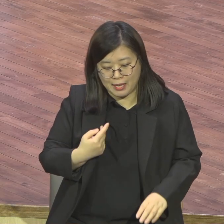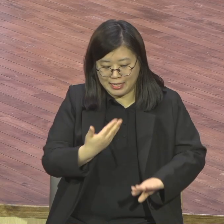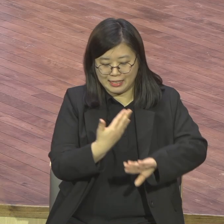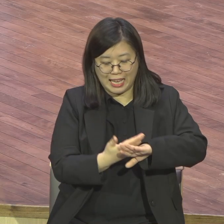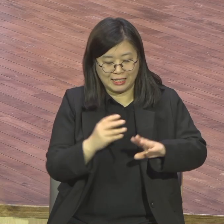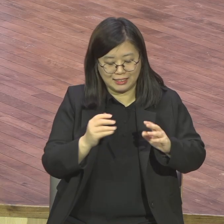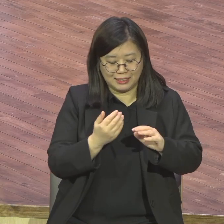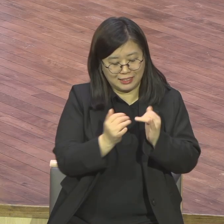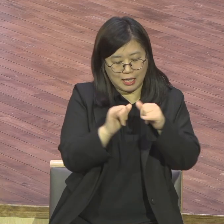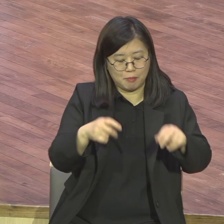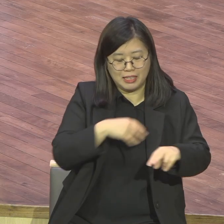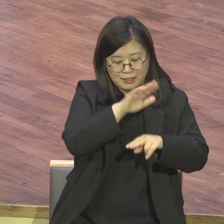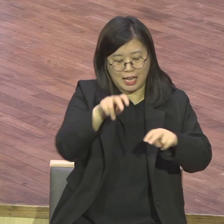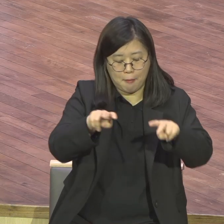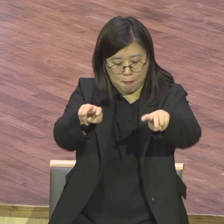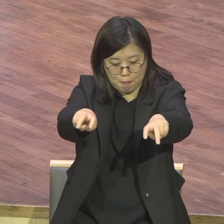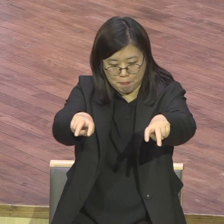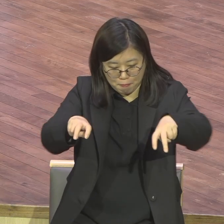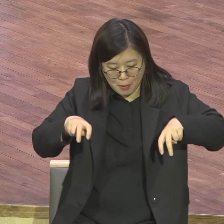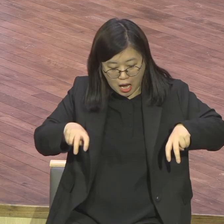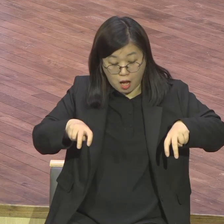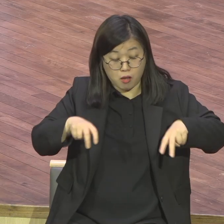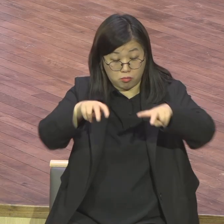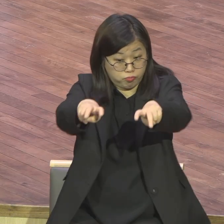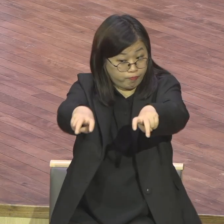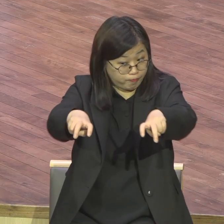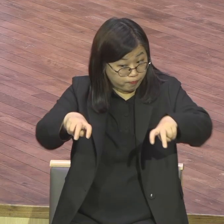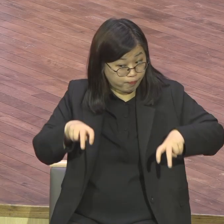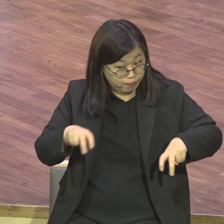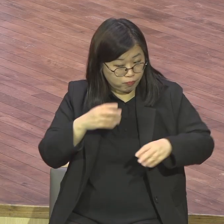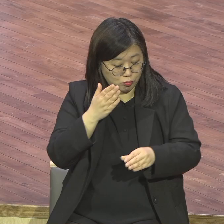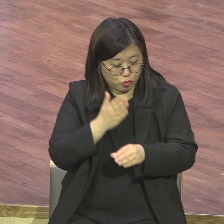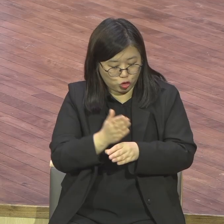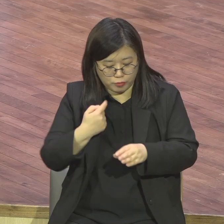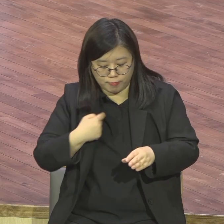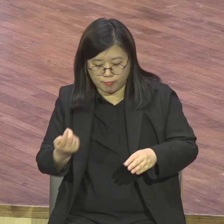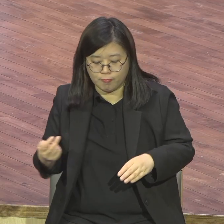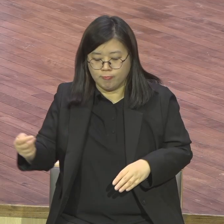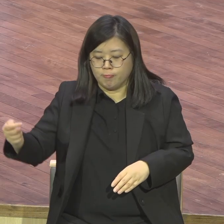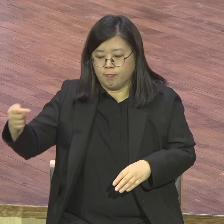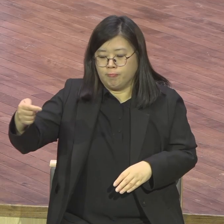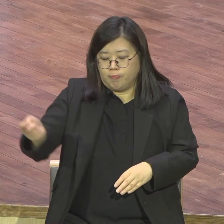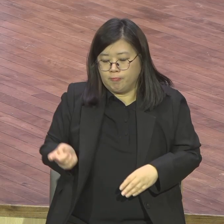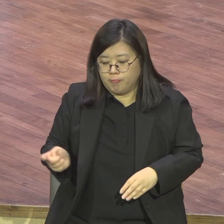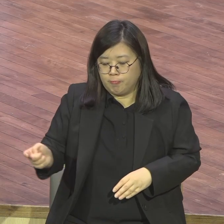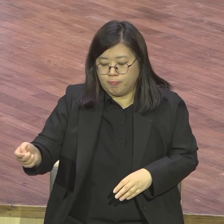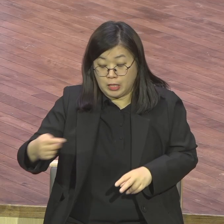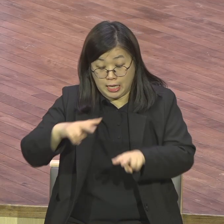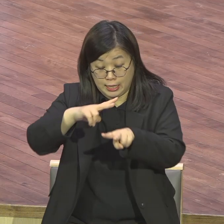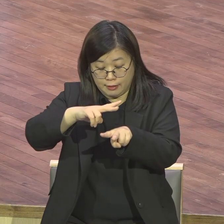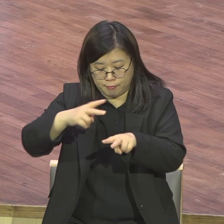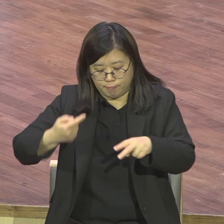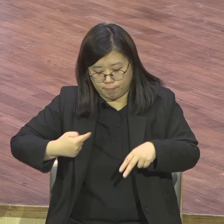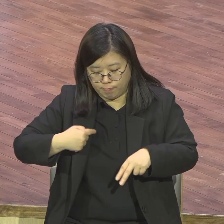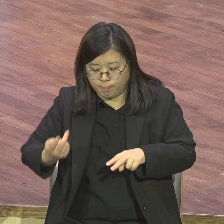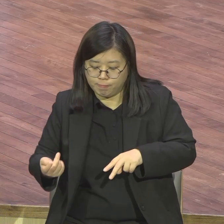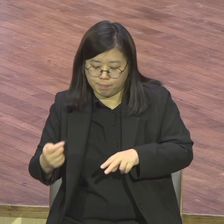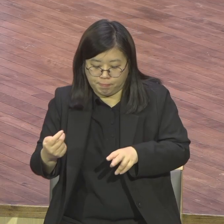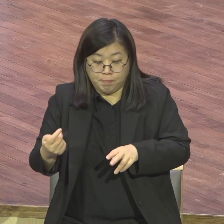다 표수하고 샀고 앉아있다가 딱 서가지고 어디서 서느냐 내가 가르쳐주더라고 이 로타리요 신호기인데 그거 서라고 로타리